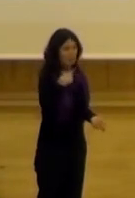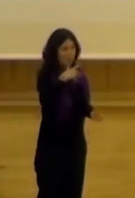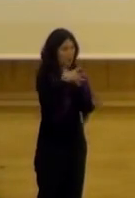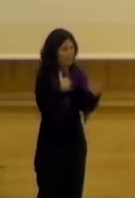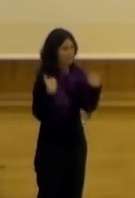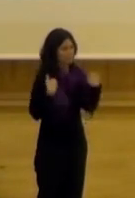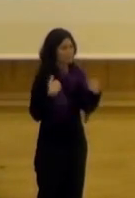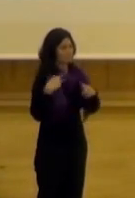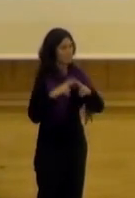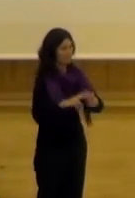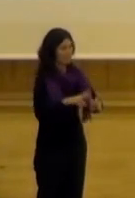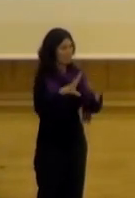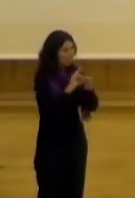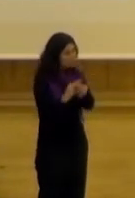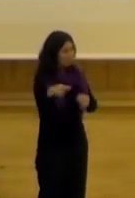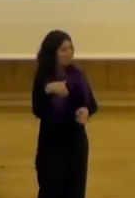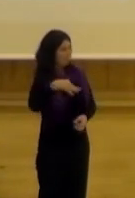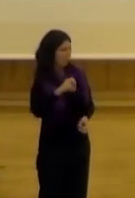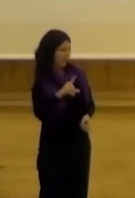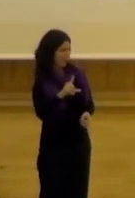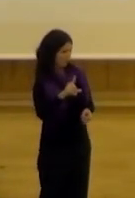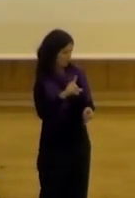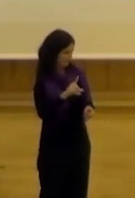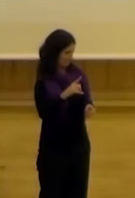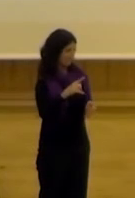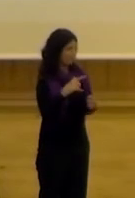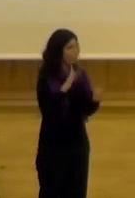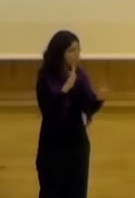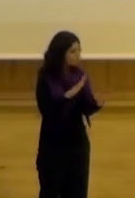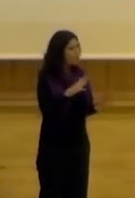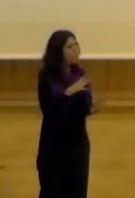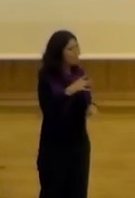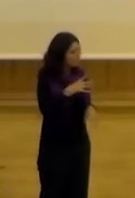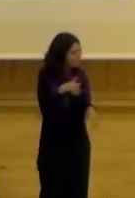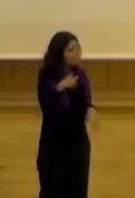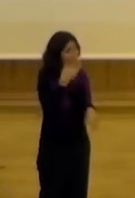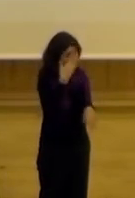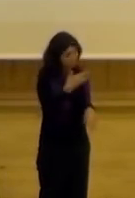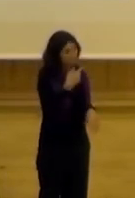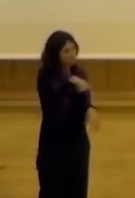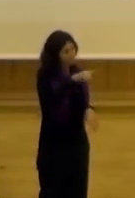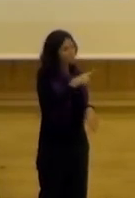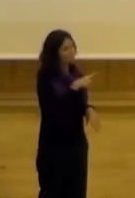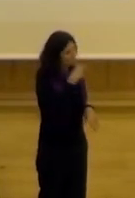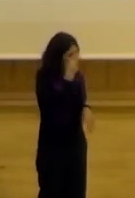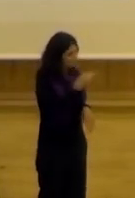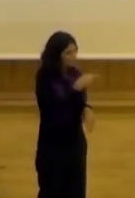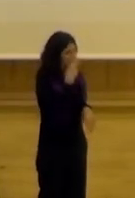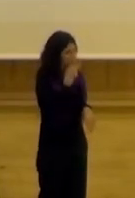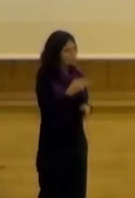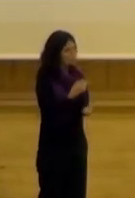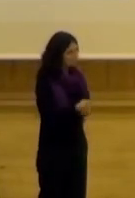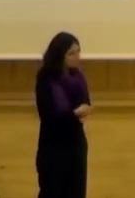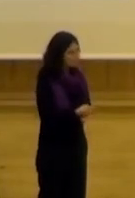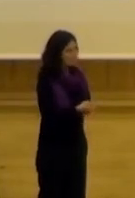trabajando ahora con Media Lab lo que sí te puedo decir es que sí hay un interés del tema por eso se plantean esto y esto demanda